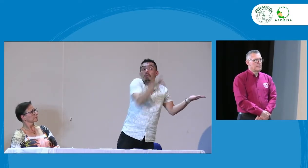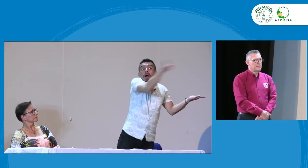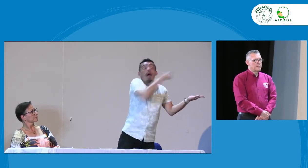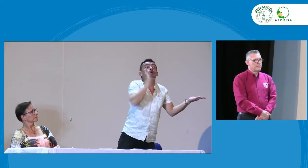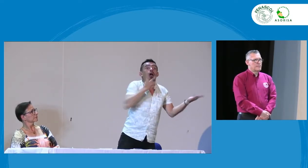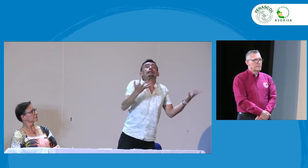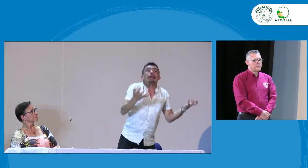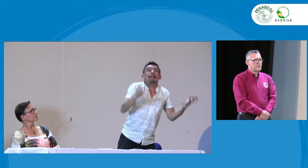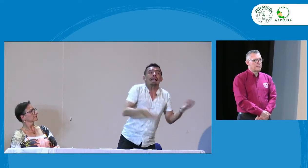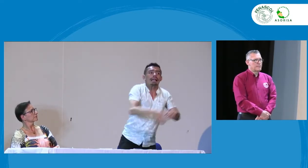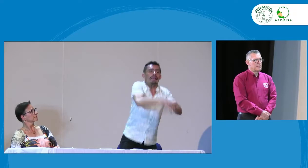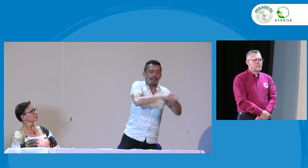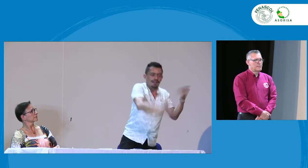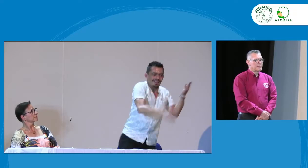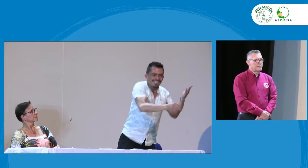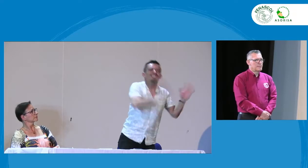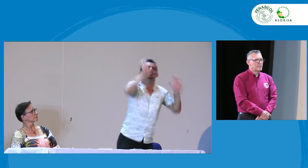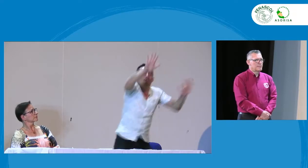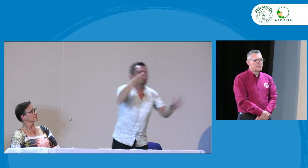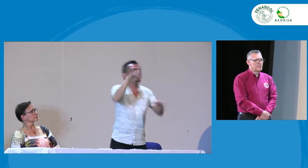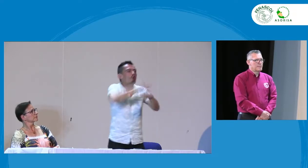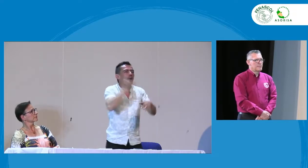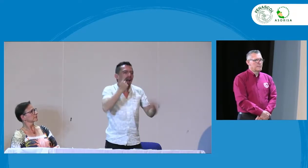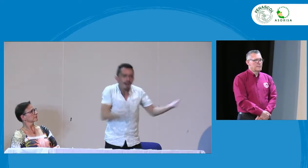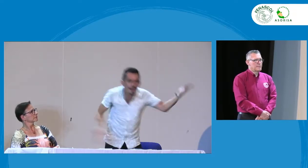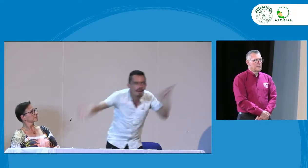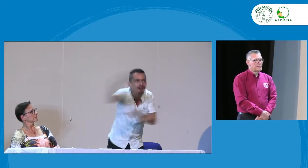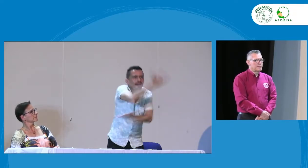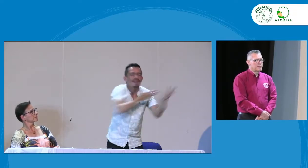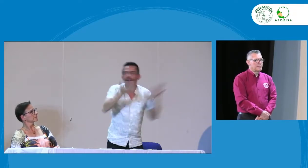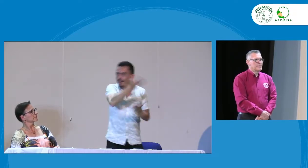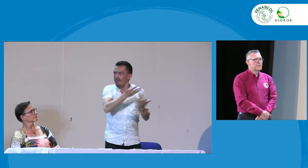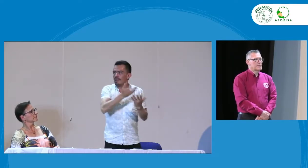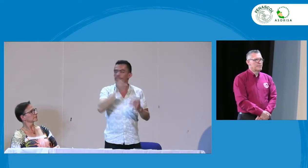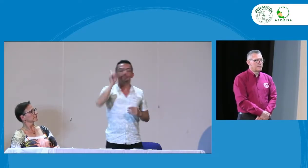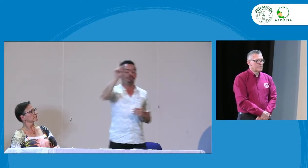entonces tenemos por un lado el inglés y el español como lenguas